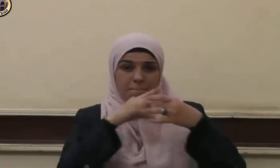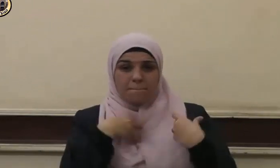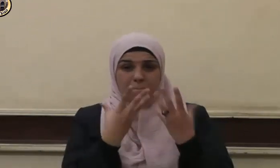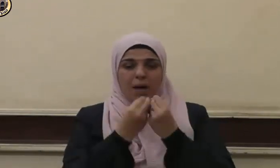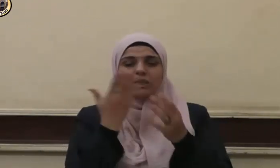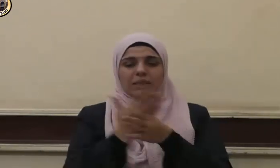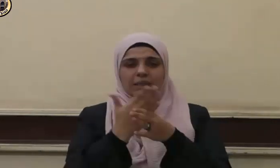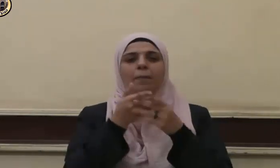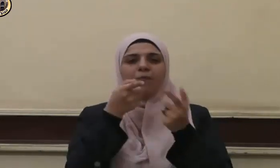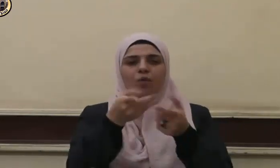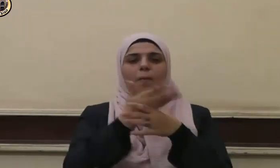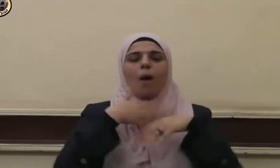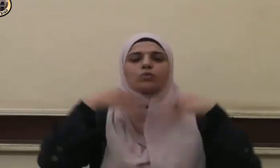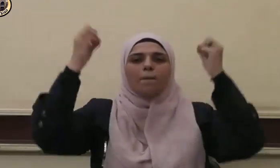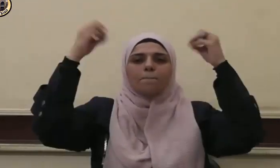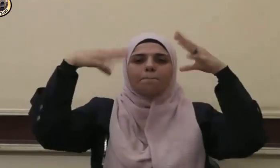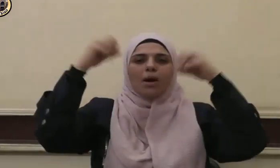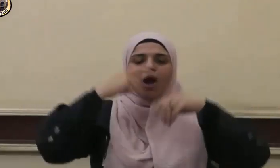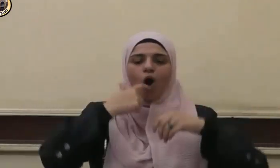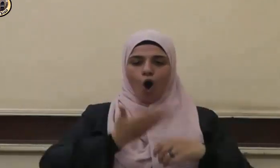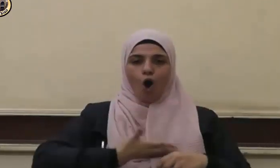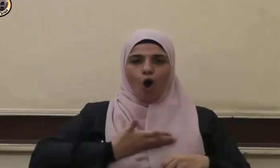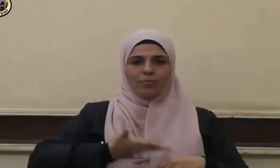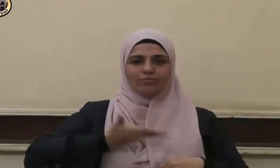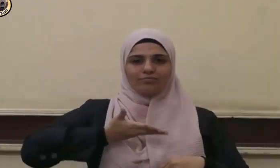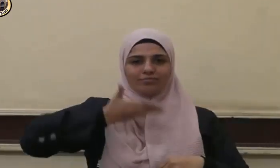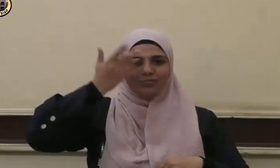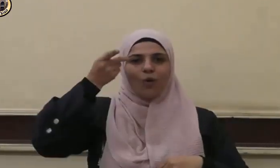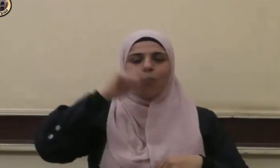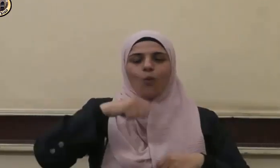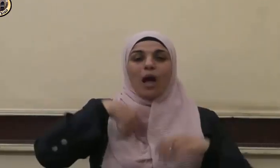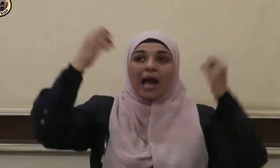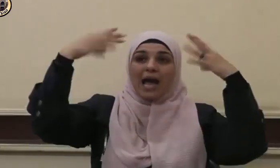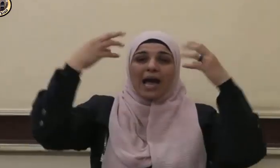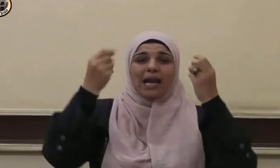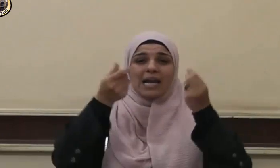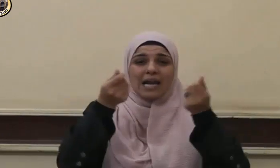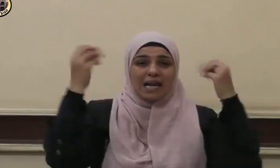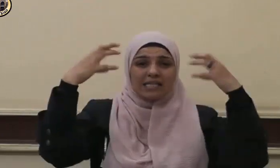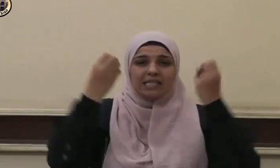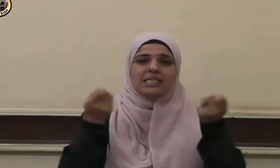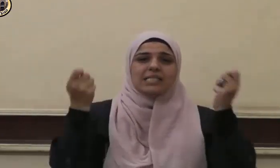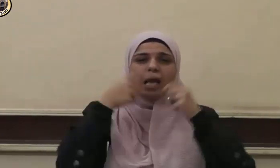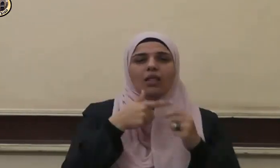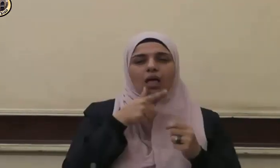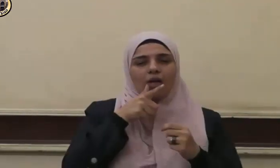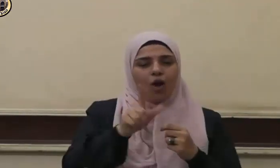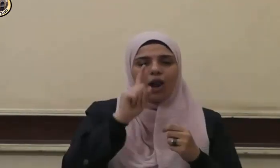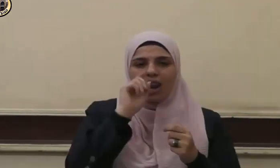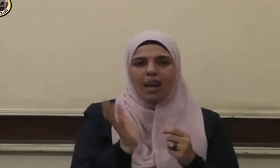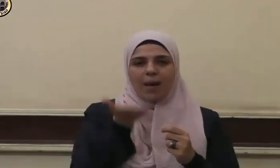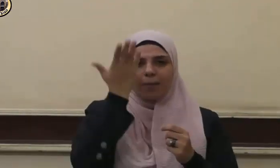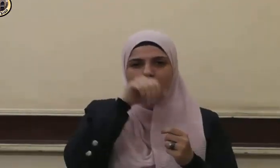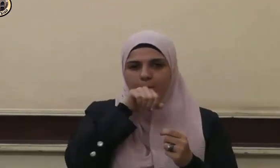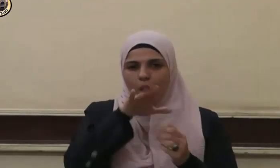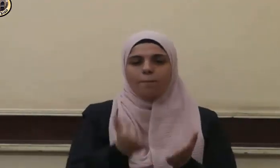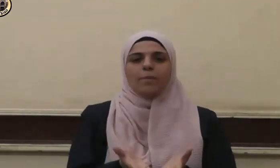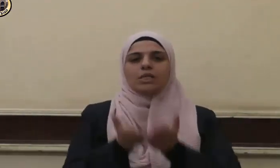سببا في بركة العمر وسعة الرزق حيث يقول نبينا صلى